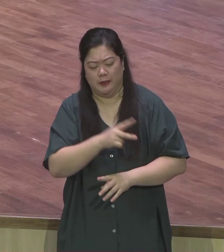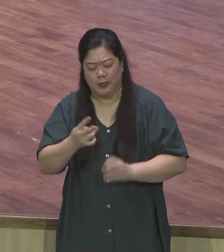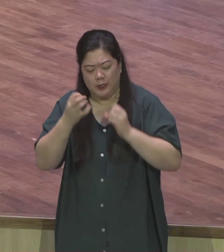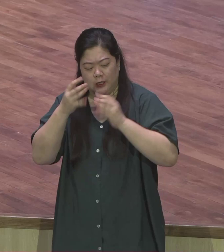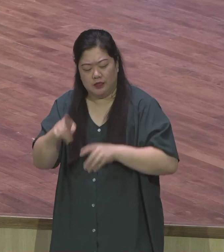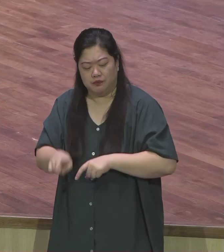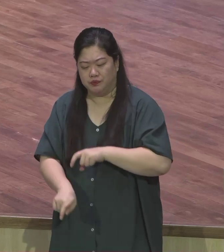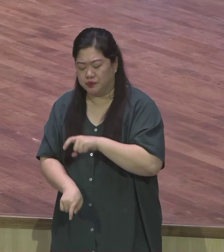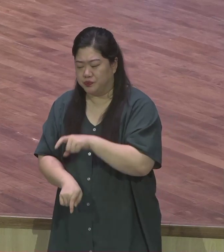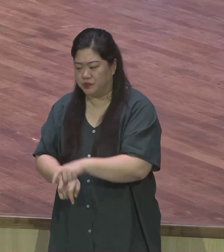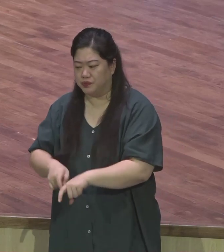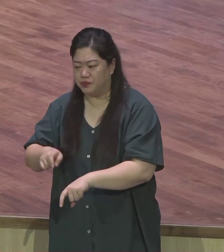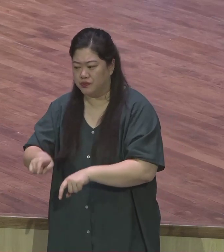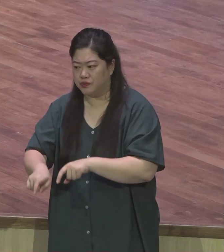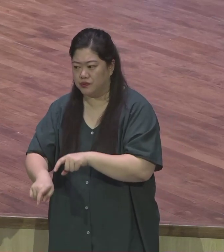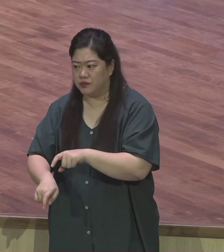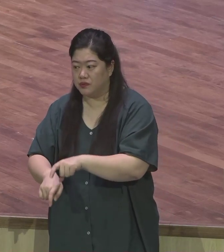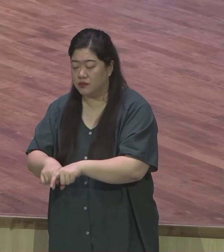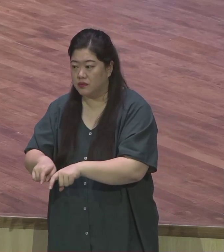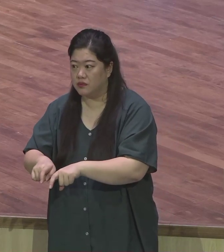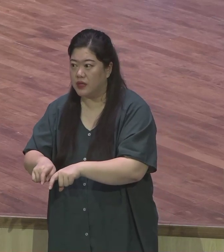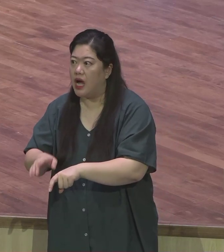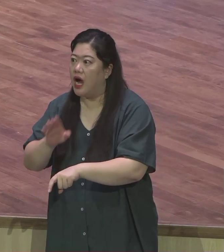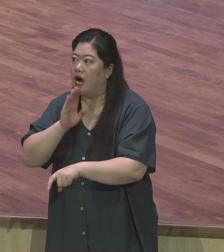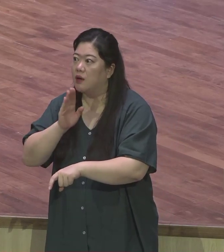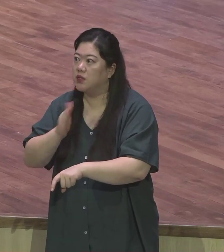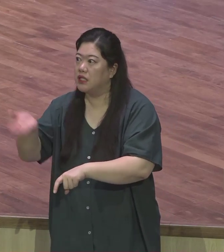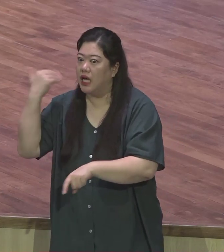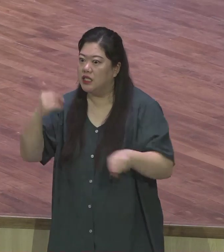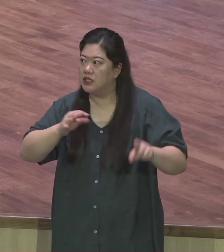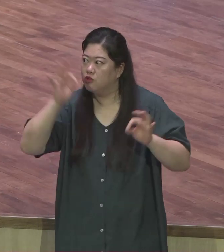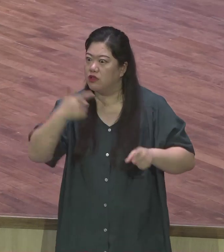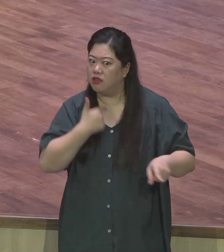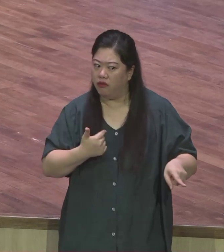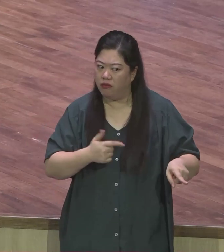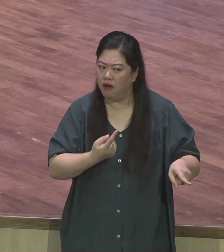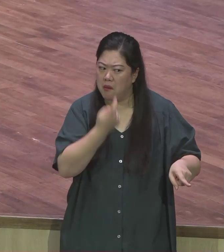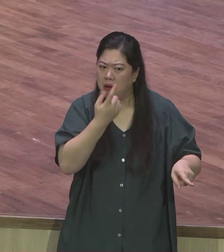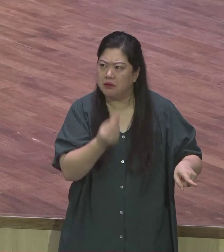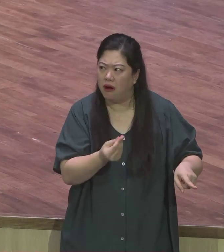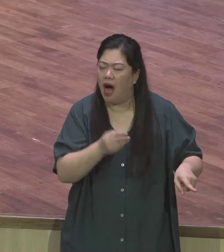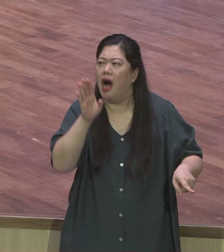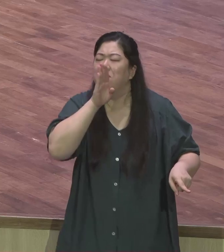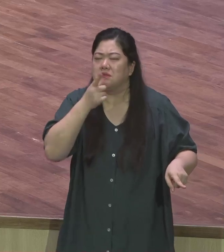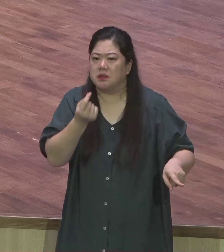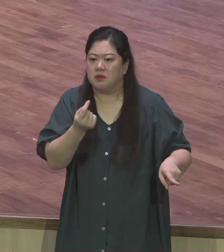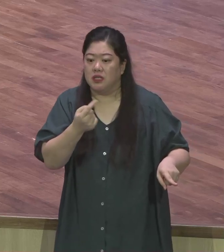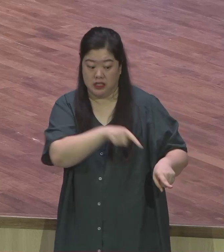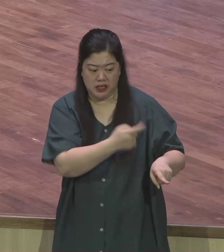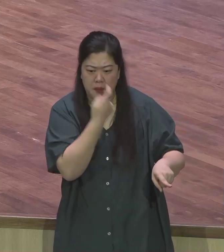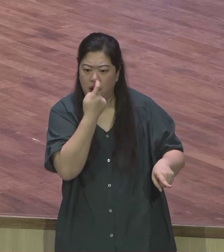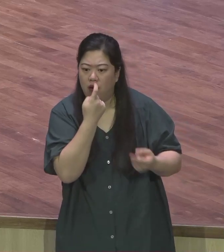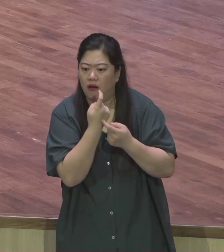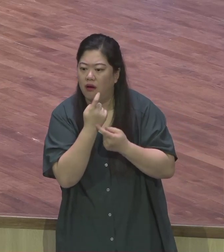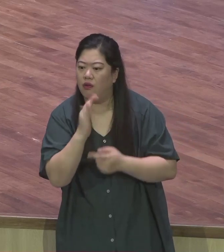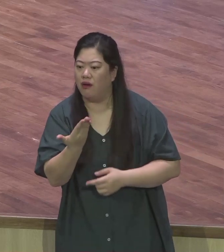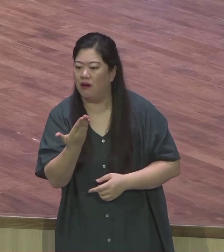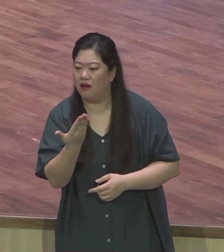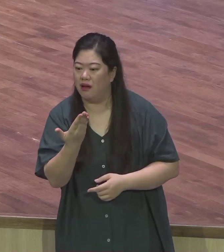제가 아까 이 머리카락을 잠시 말씀드렸지만 머리카락 하나에도 하나님께서 질서와 규칙을 갖고